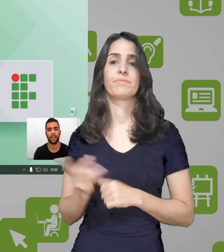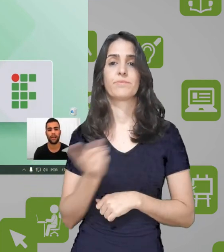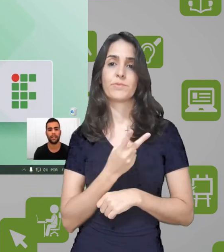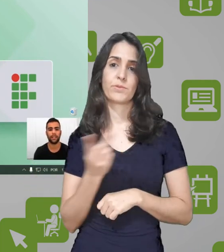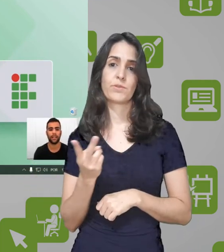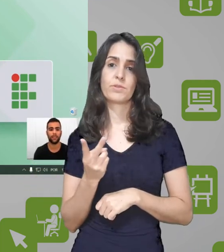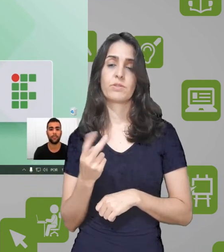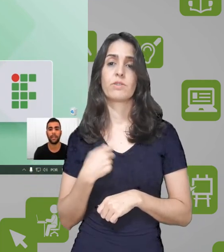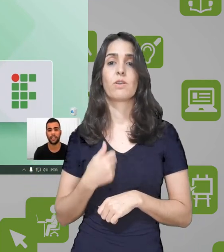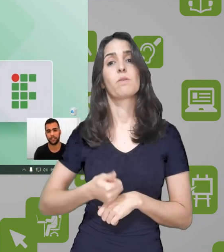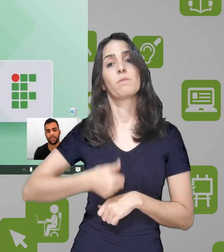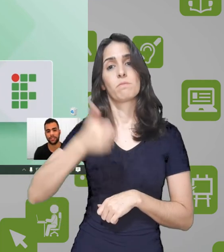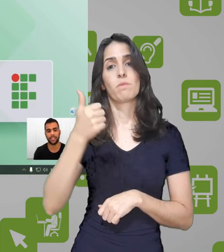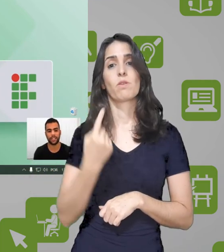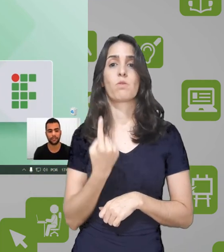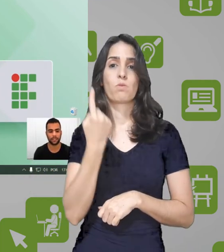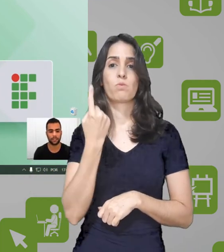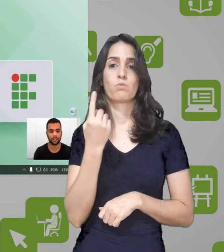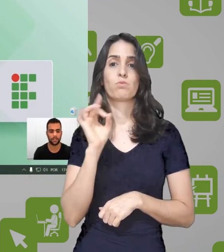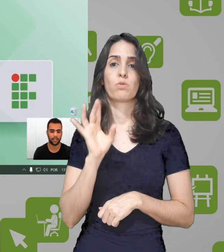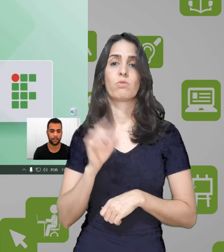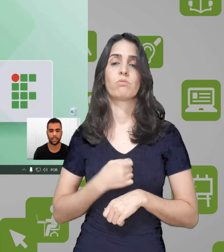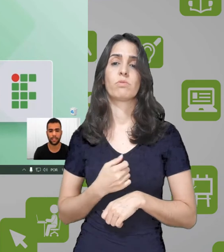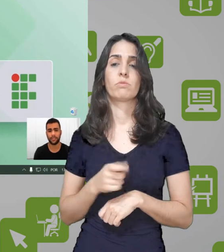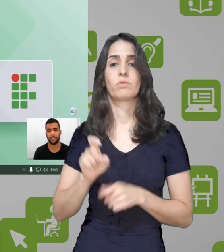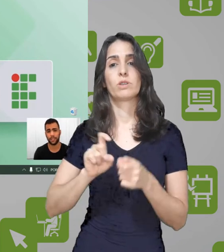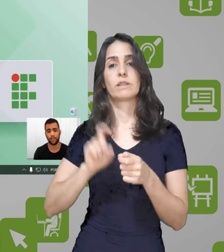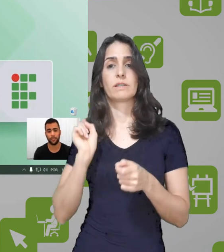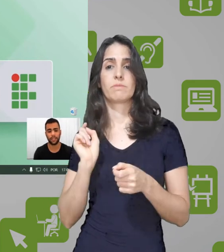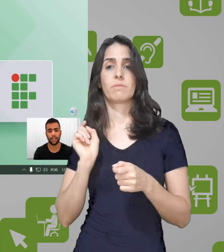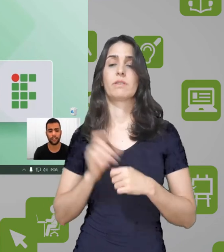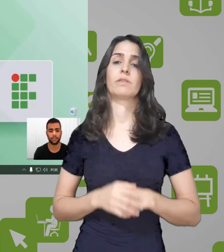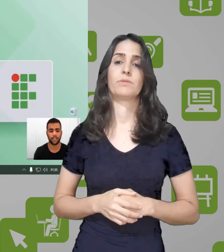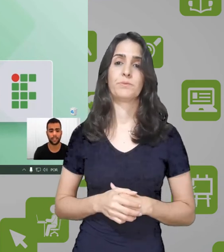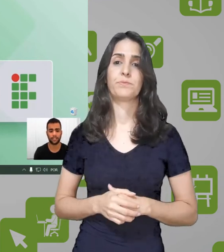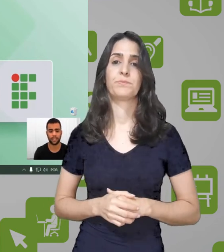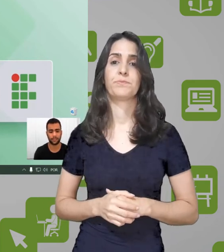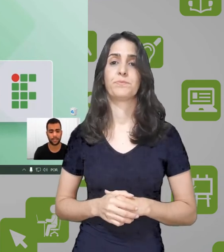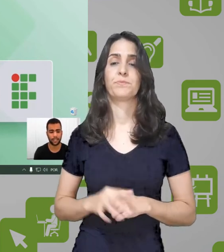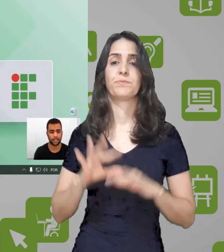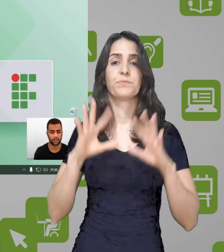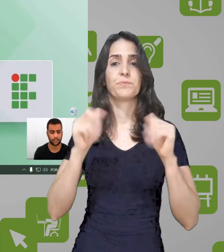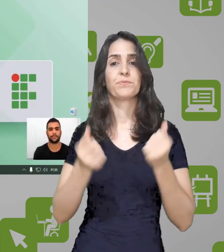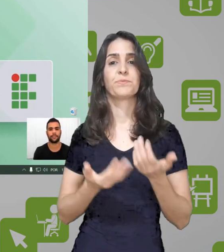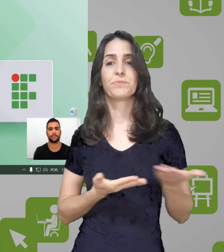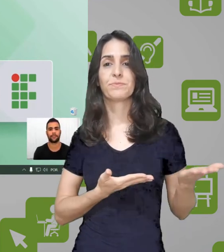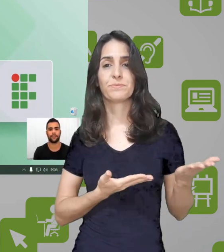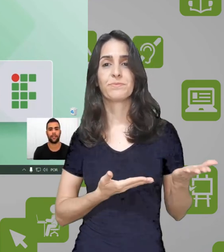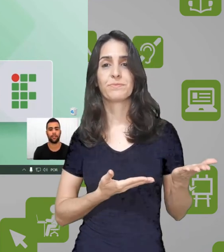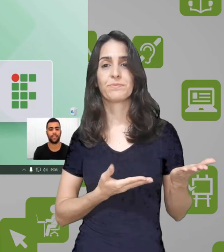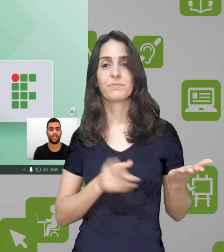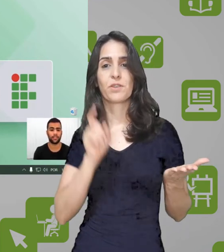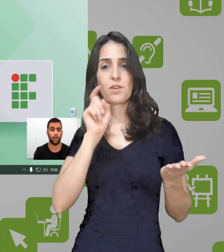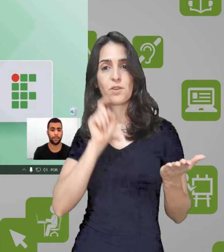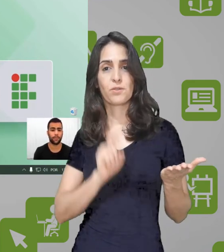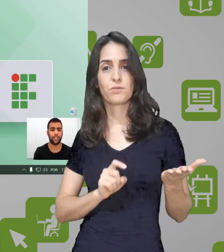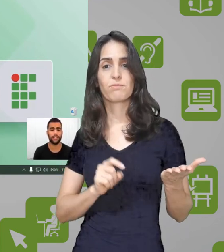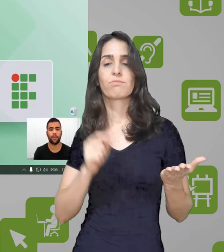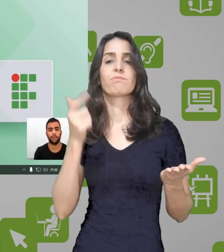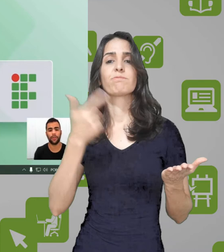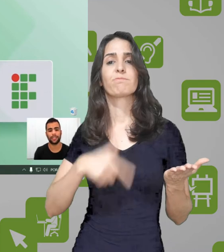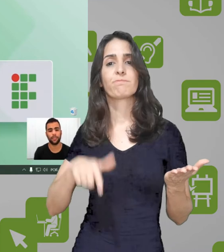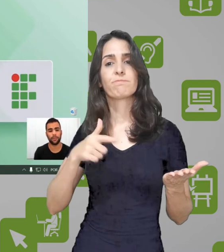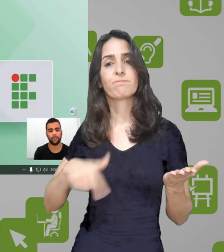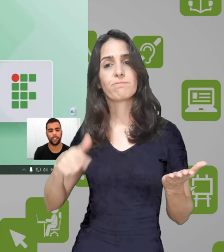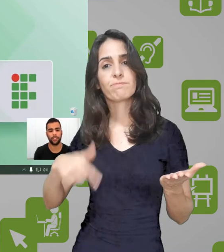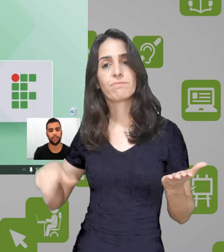do ambiente que você está gravando. A maioria das vezes, eu recomendava deixar desmarcado. Todas essas opções